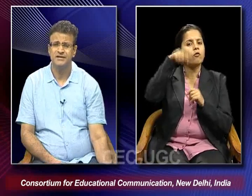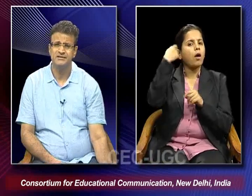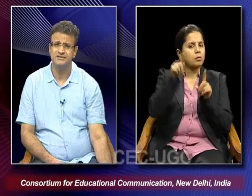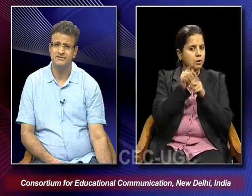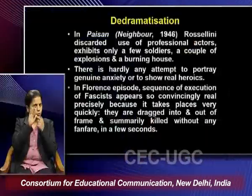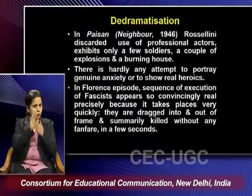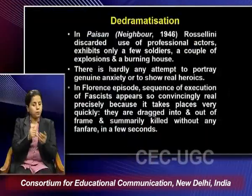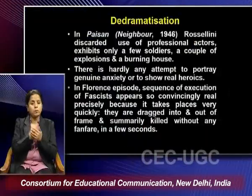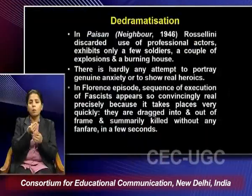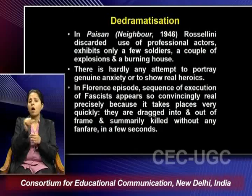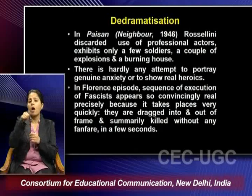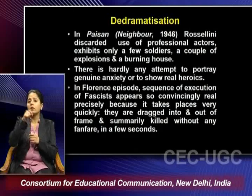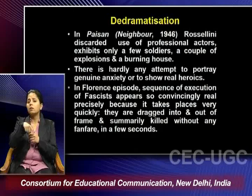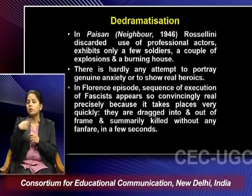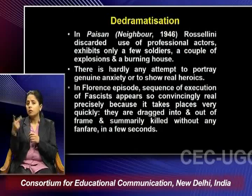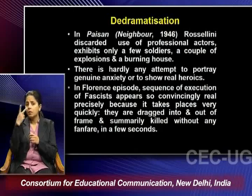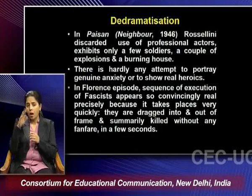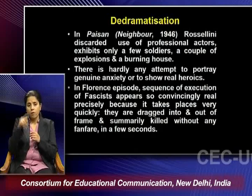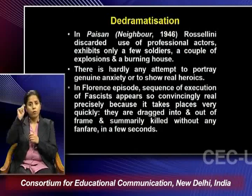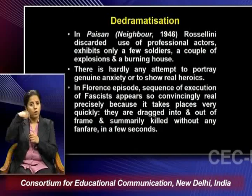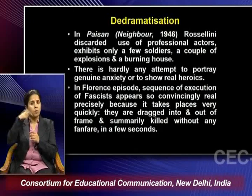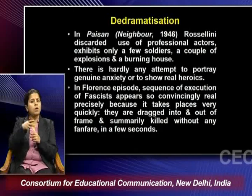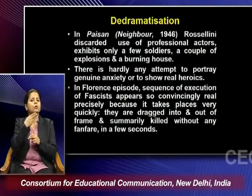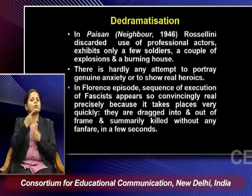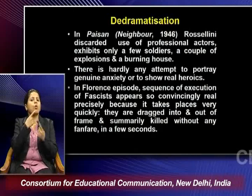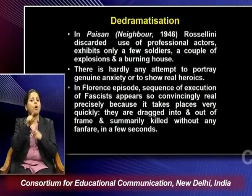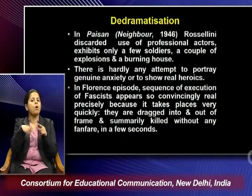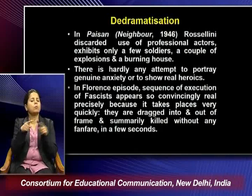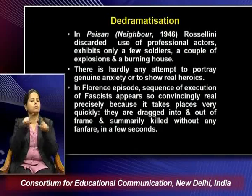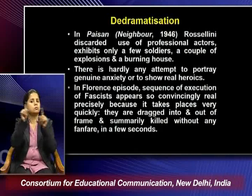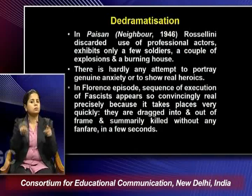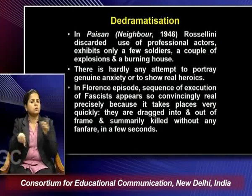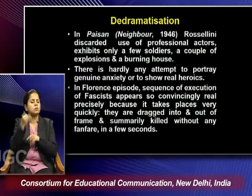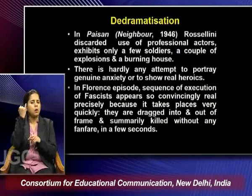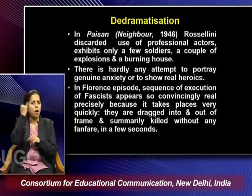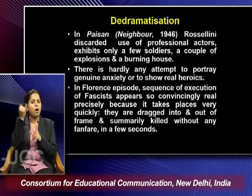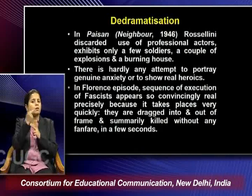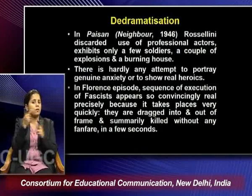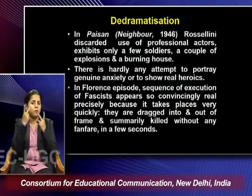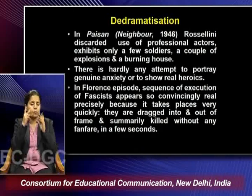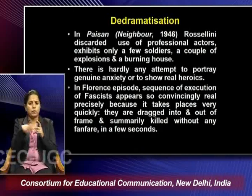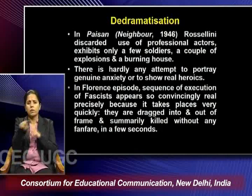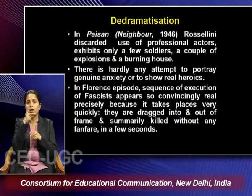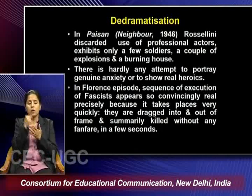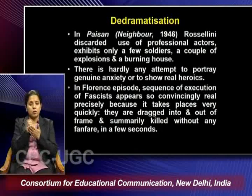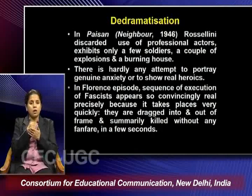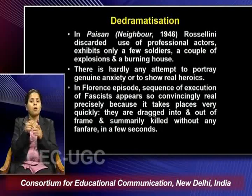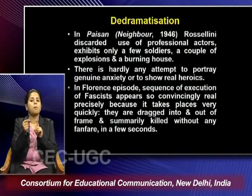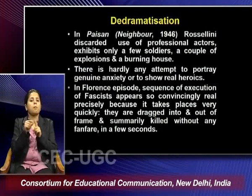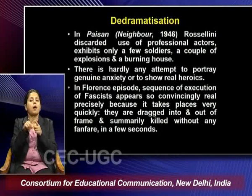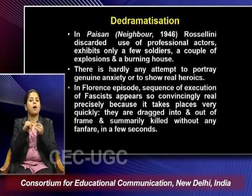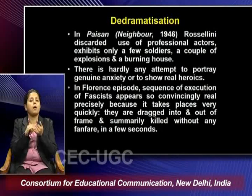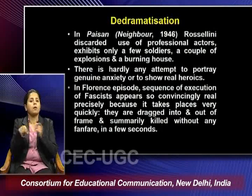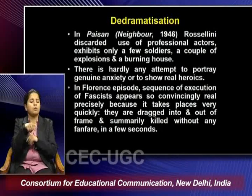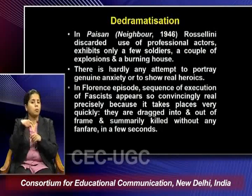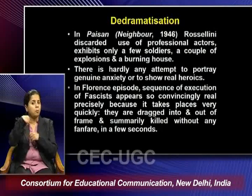Then there were other films which are talking in the framework of other kinds of ideas and when you tend to see Paisa which